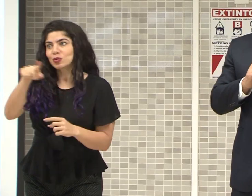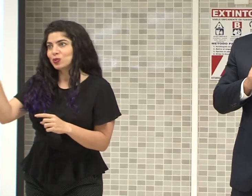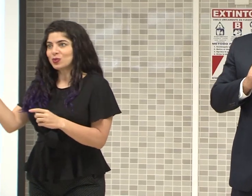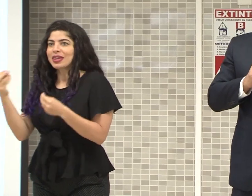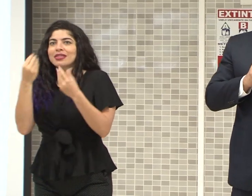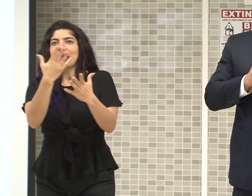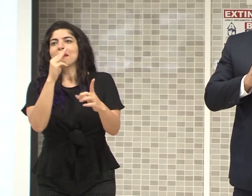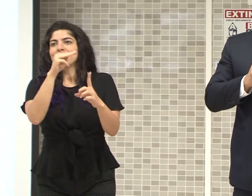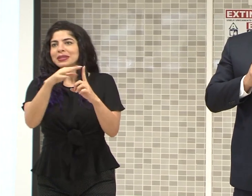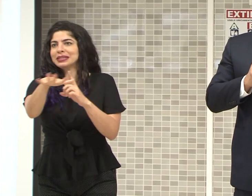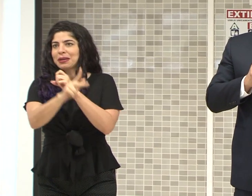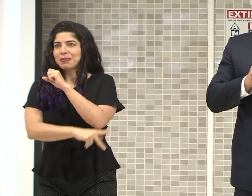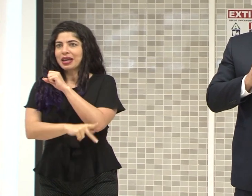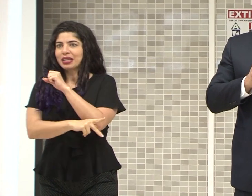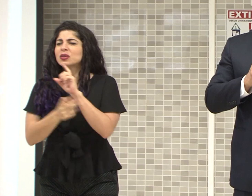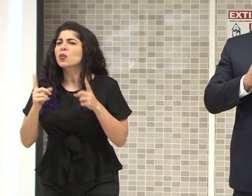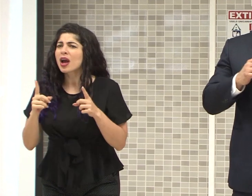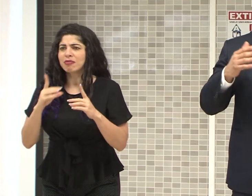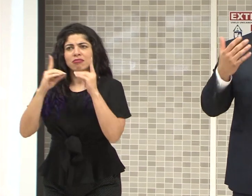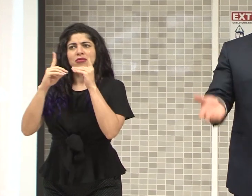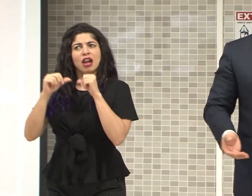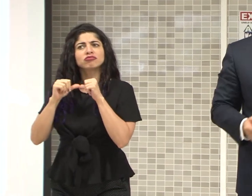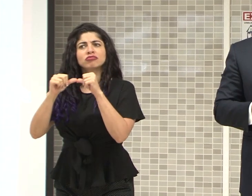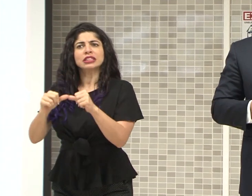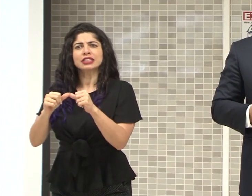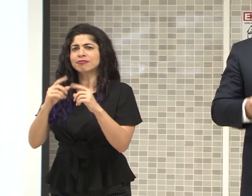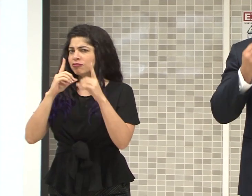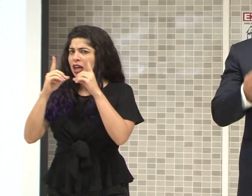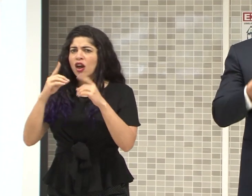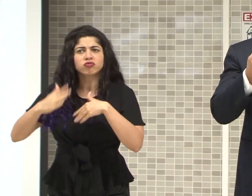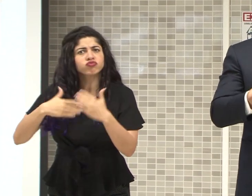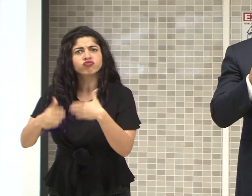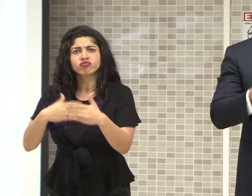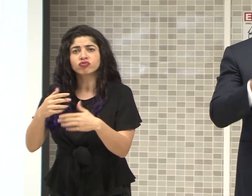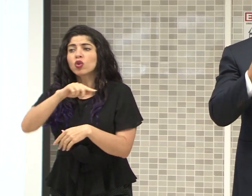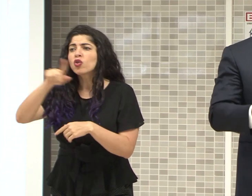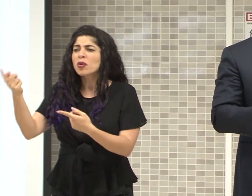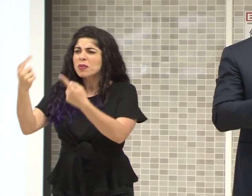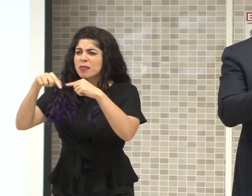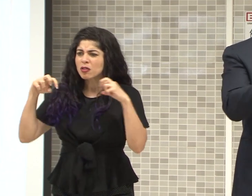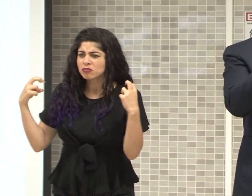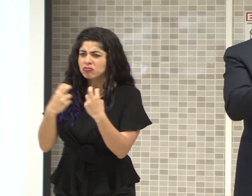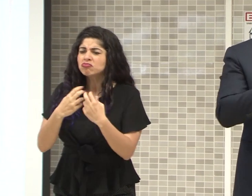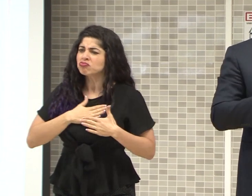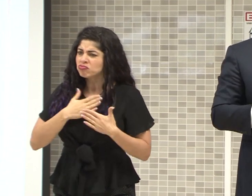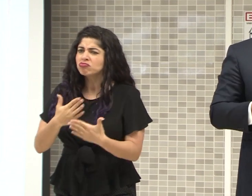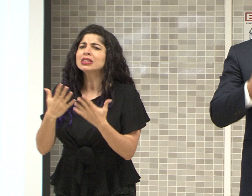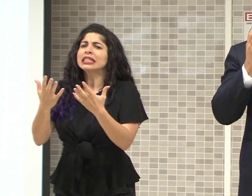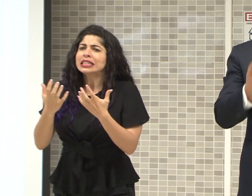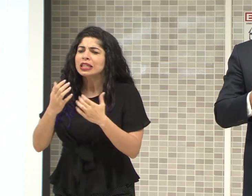mensaje al país de que el diálogo va, de que el diálogo sigue y de que estamos aquí sentados dispuestos a construir